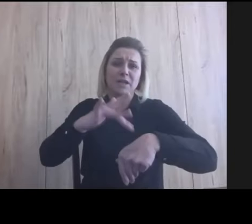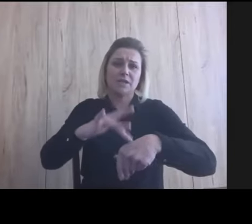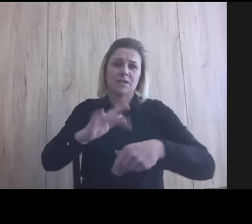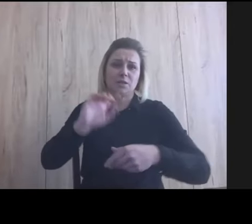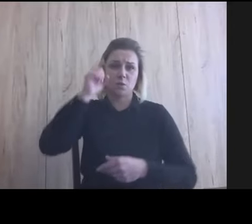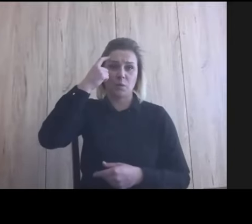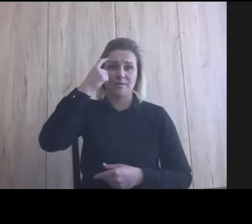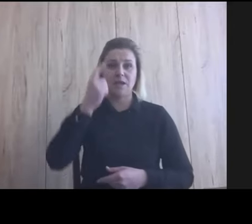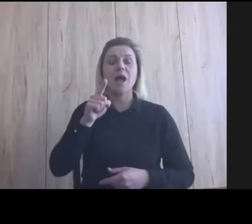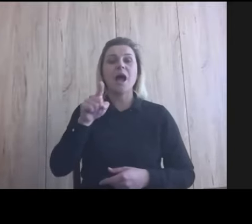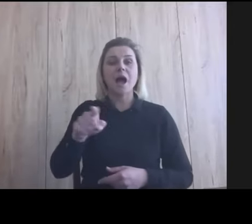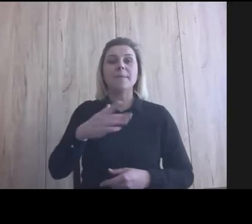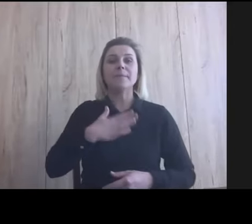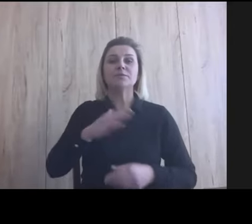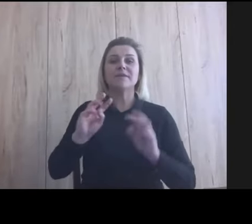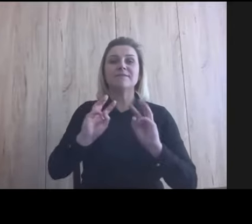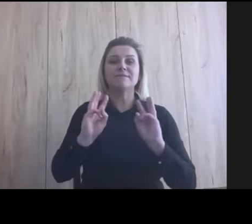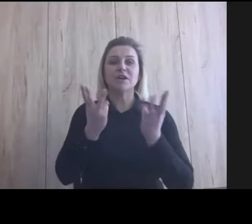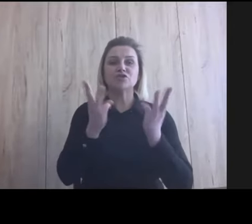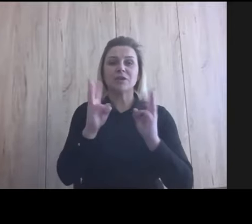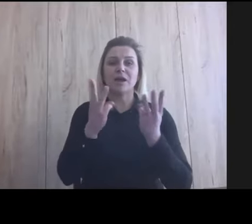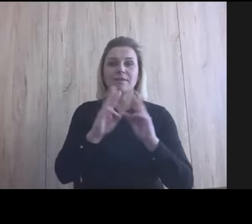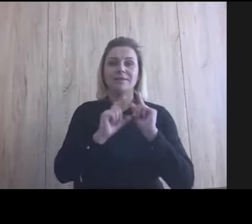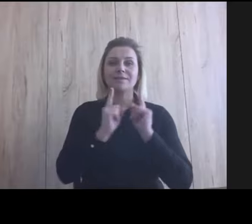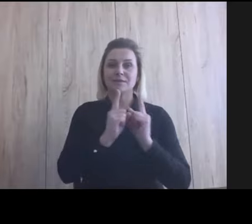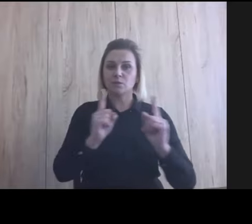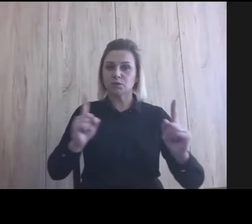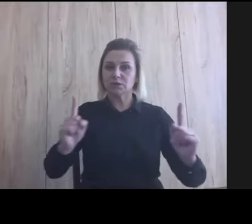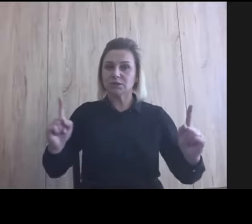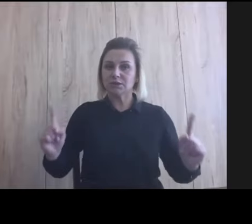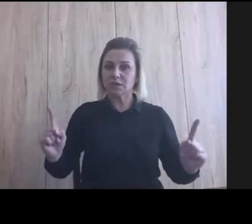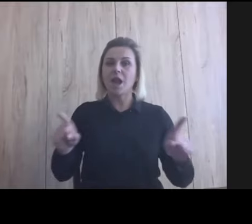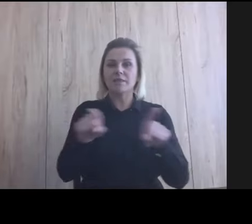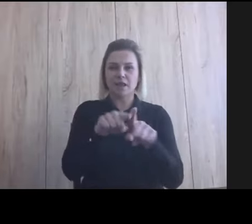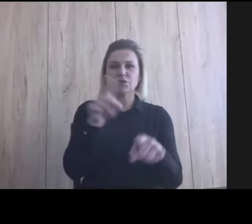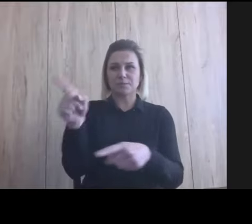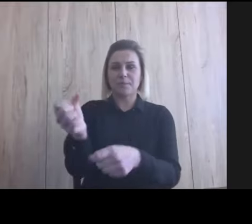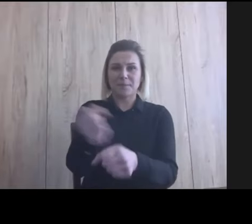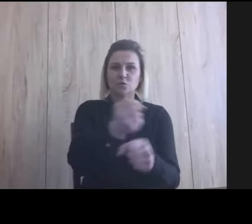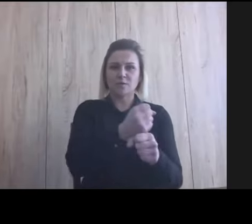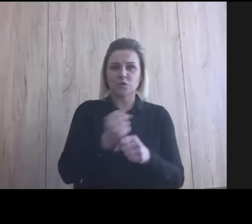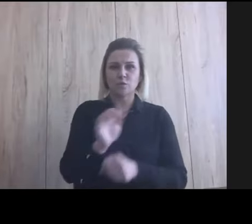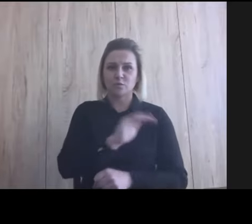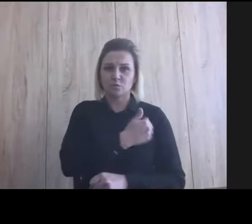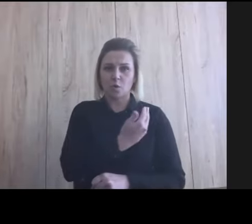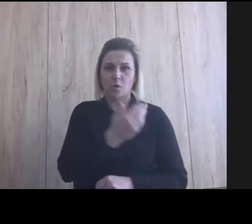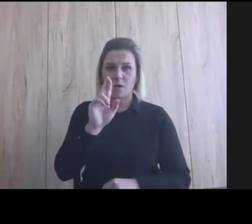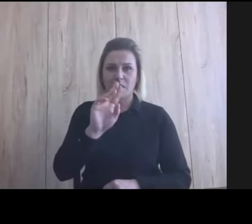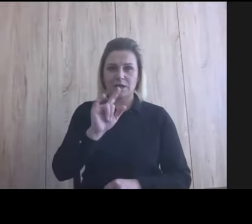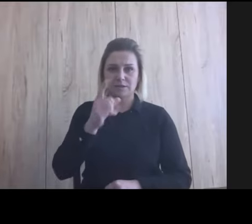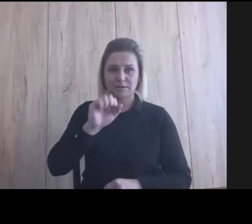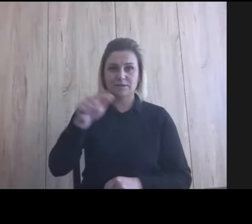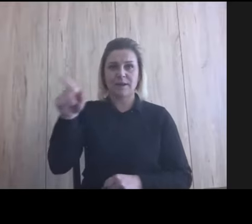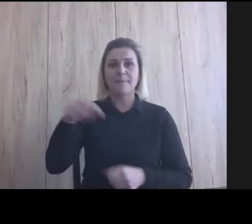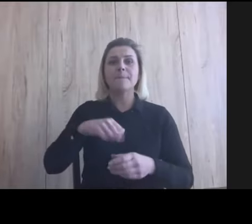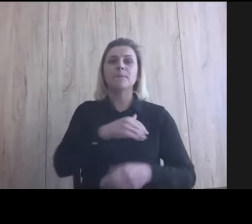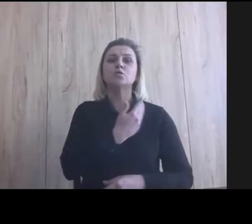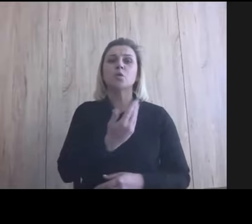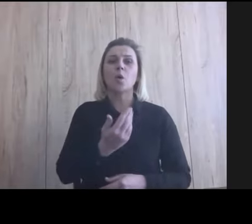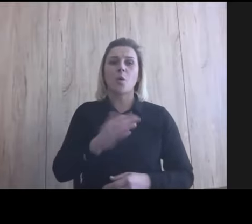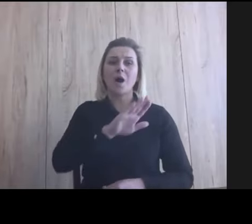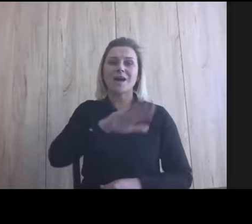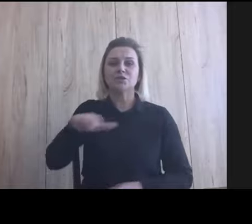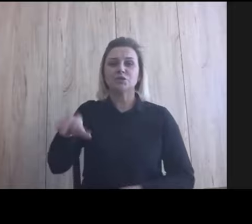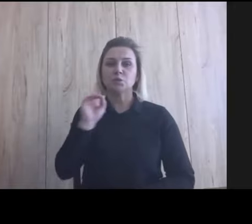mieliśmy warsztaty dla nauczycieli i pracowników szkoły w Rydzynie, szkoły dla dzieci głuchych. No i